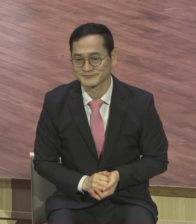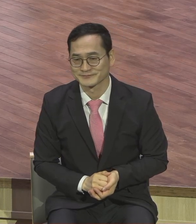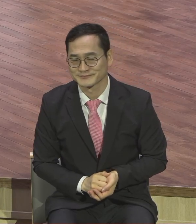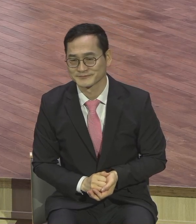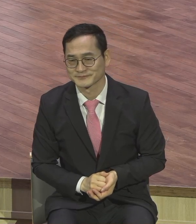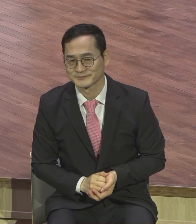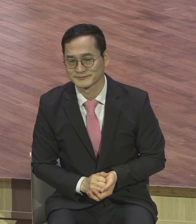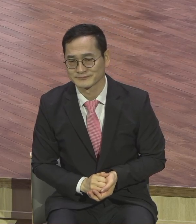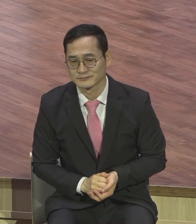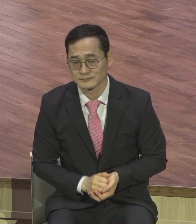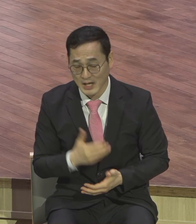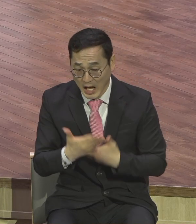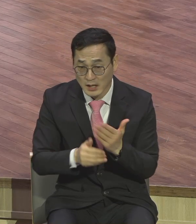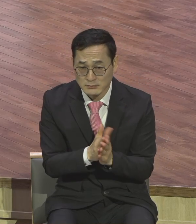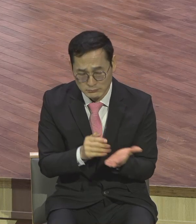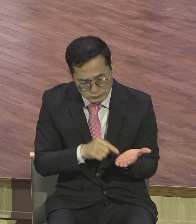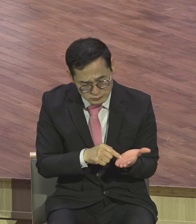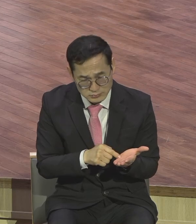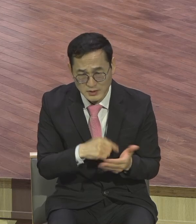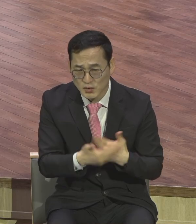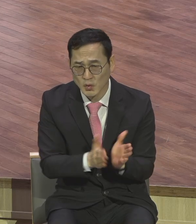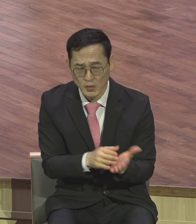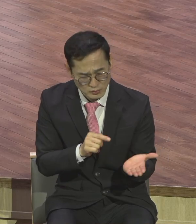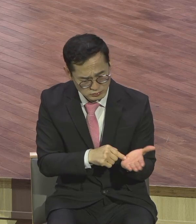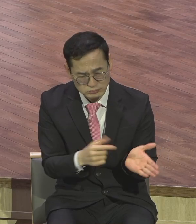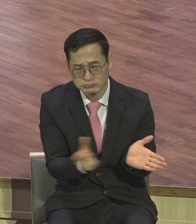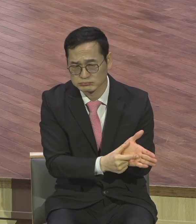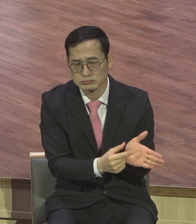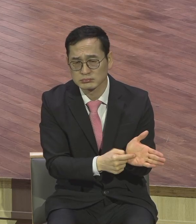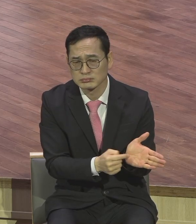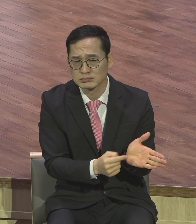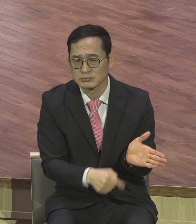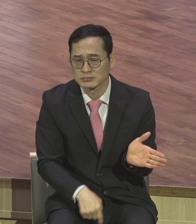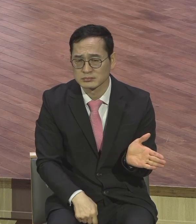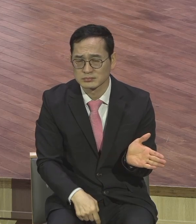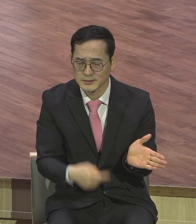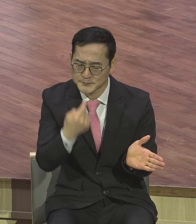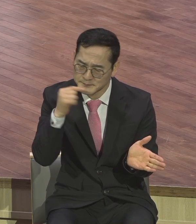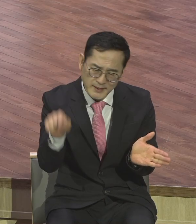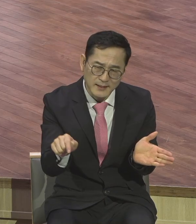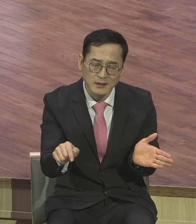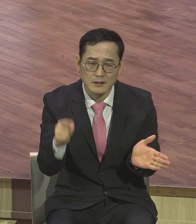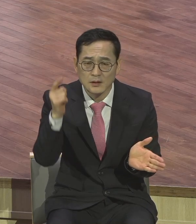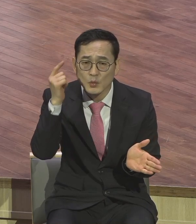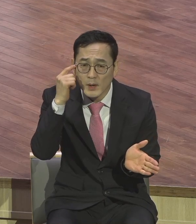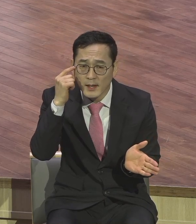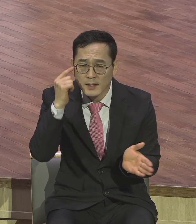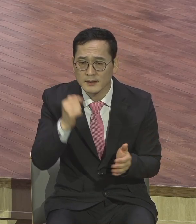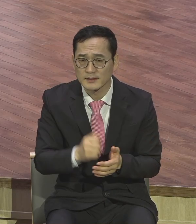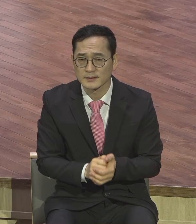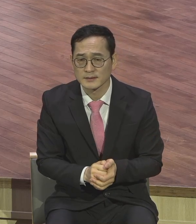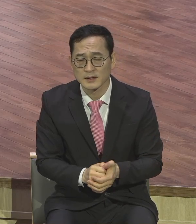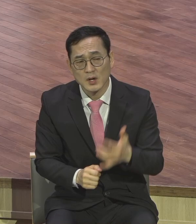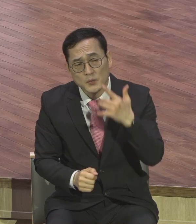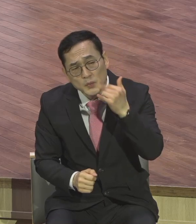눈에 보이는 부모도 공경하지 않는